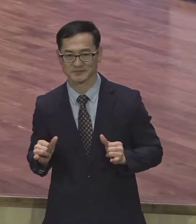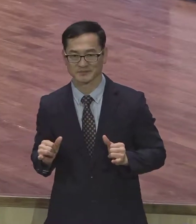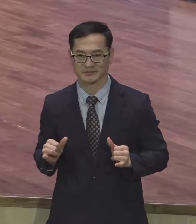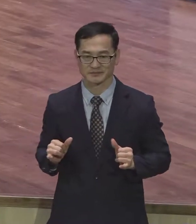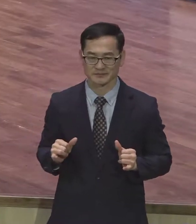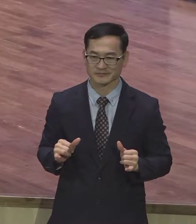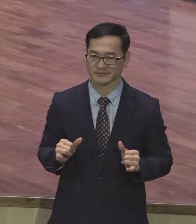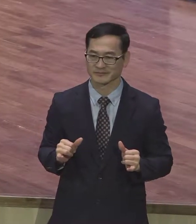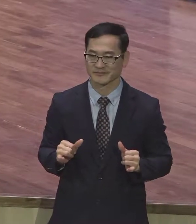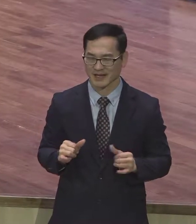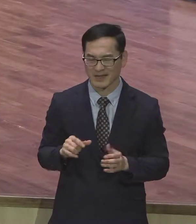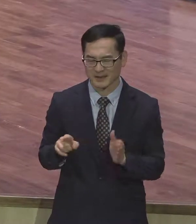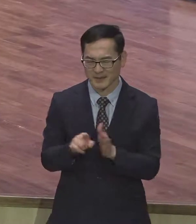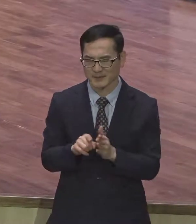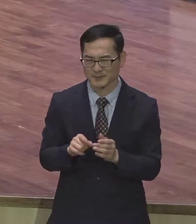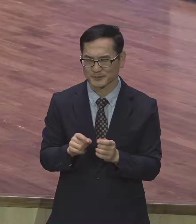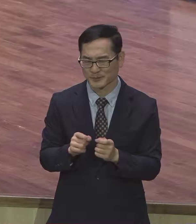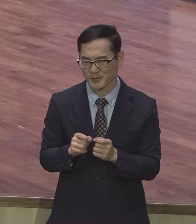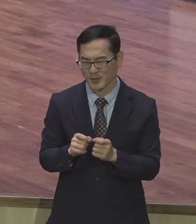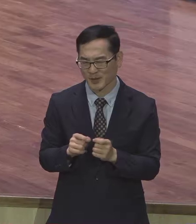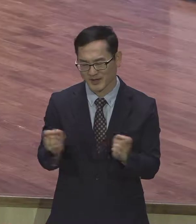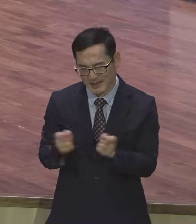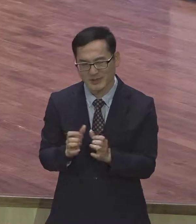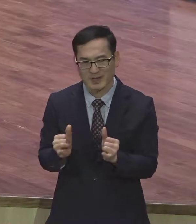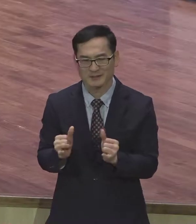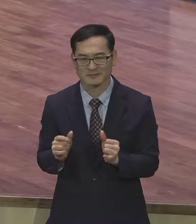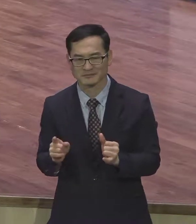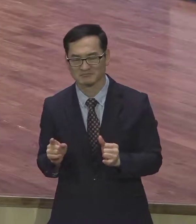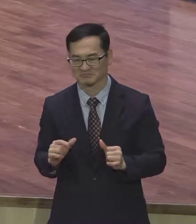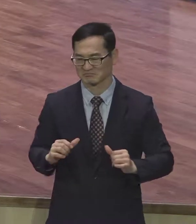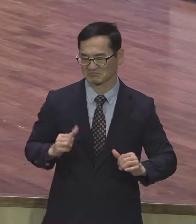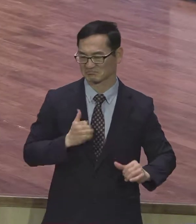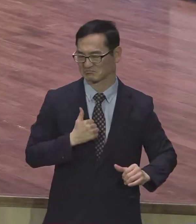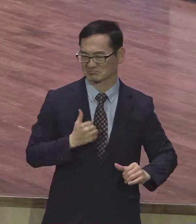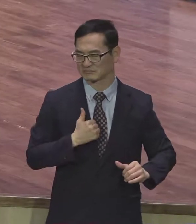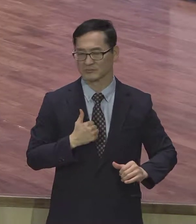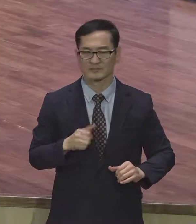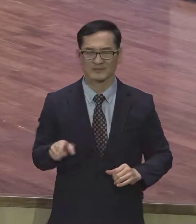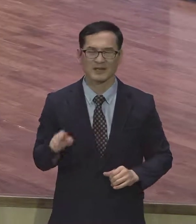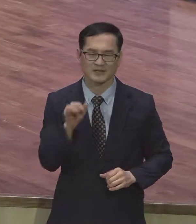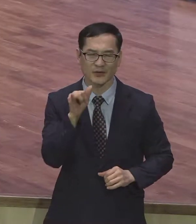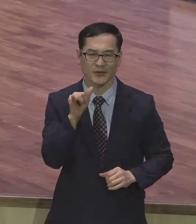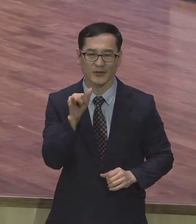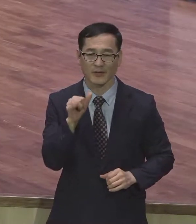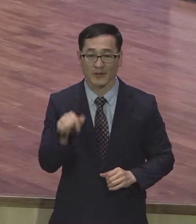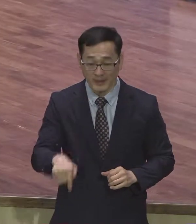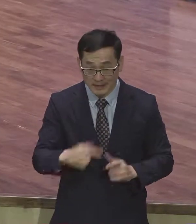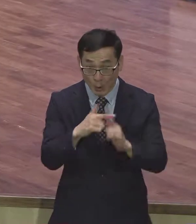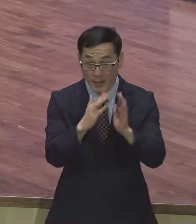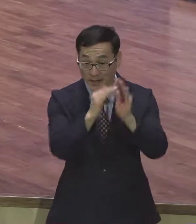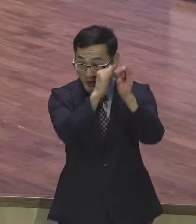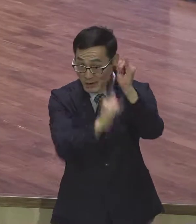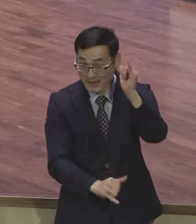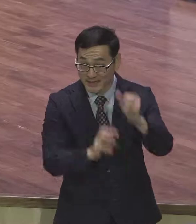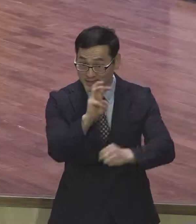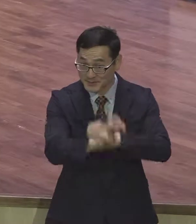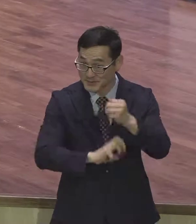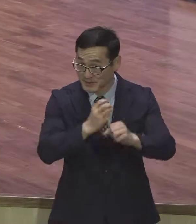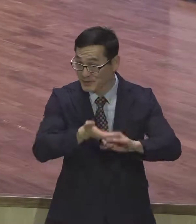저는요 얼마나 기다려준다 우리 교회는 이렇게 급성장을 해가지고 역사는 한 30년 됐지만은 실제적으로